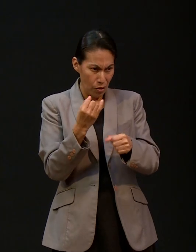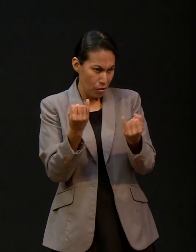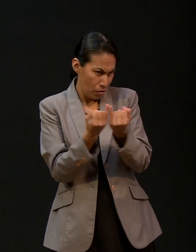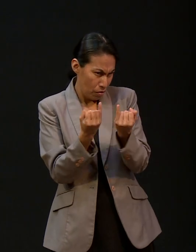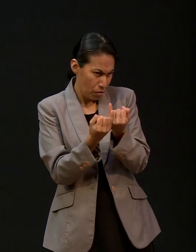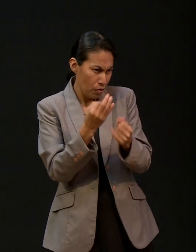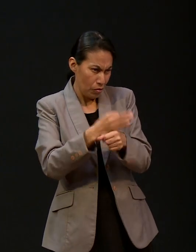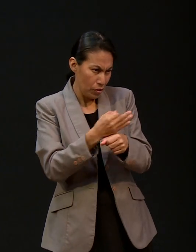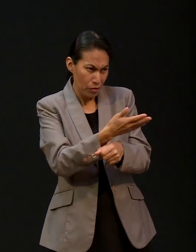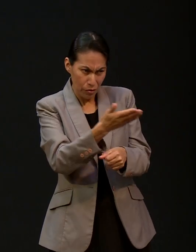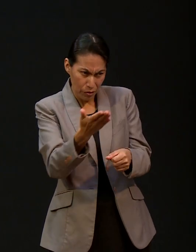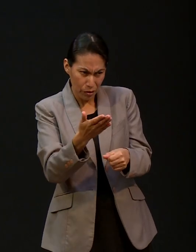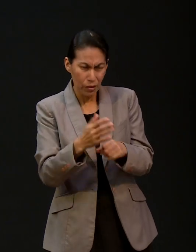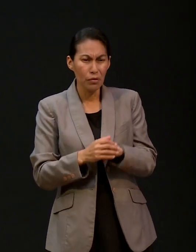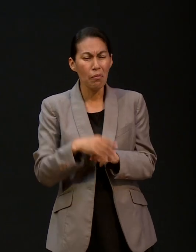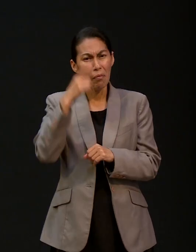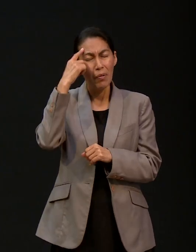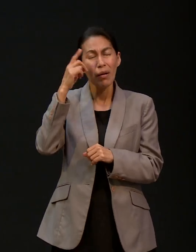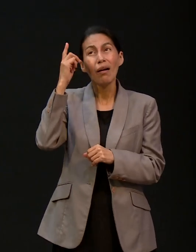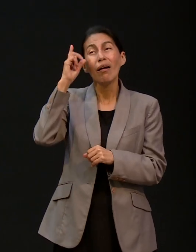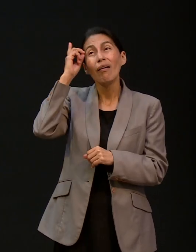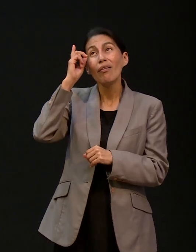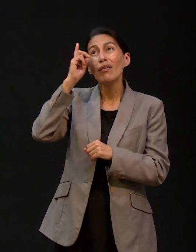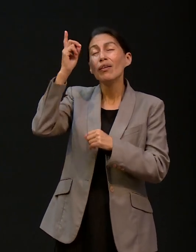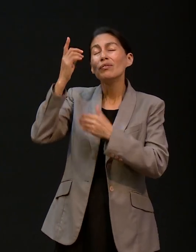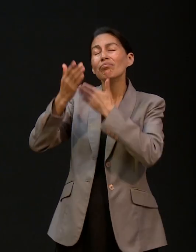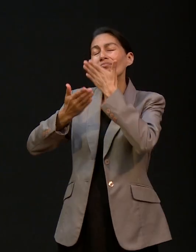en el programa. Testifican para gloria y honra de Dios.